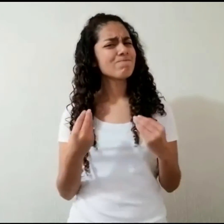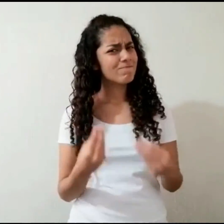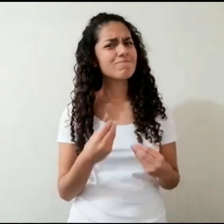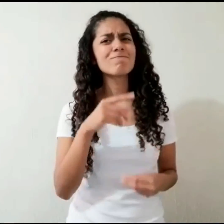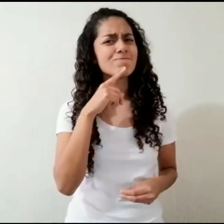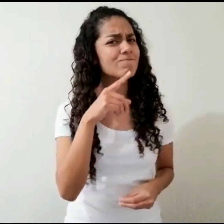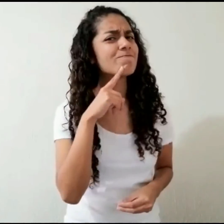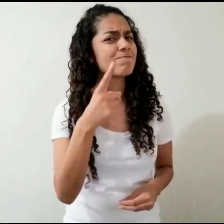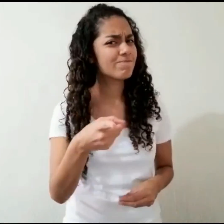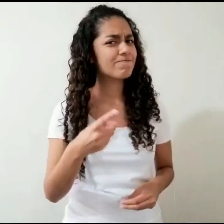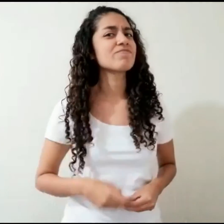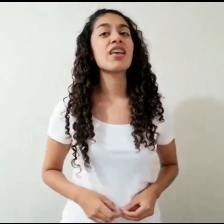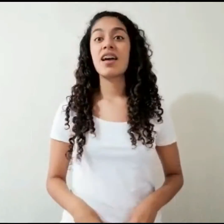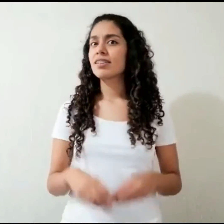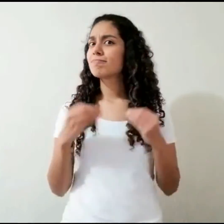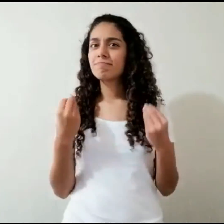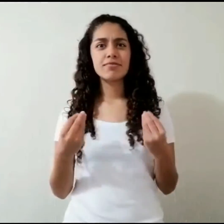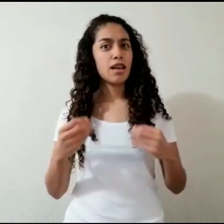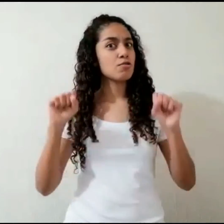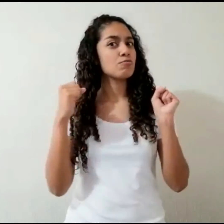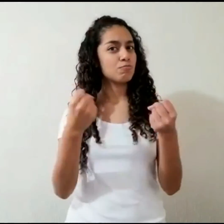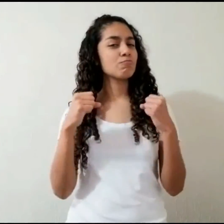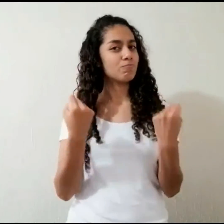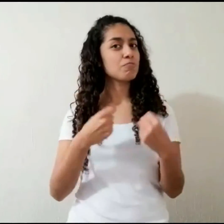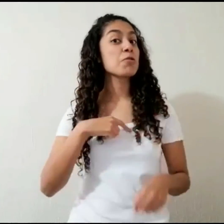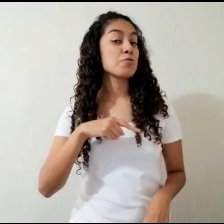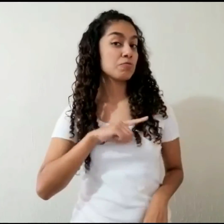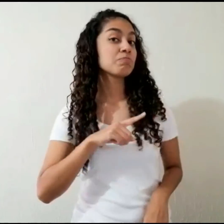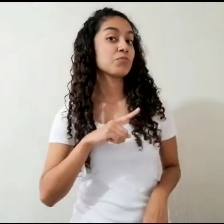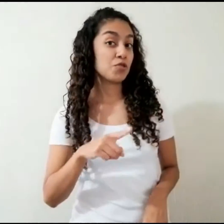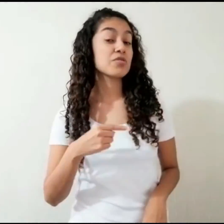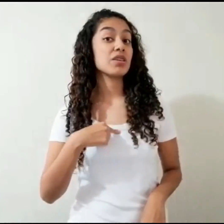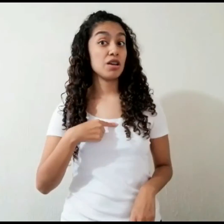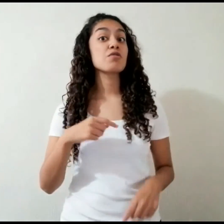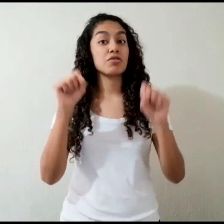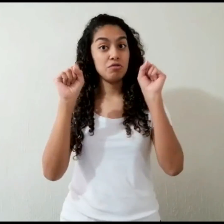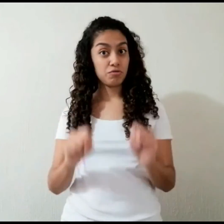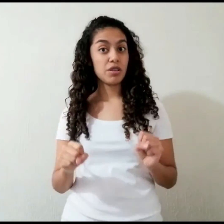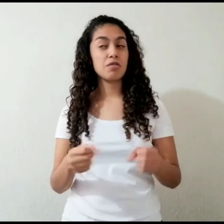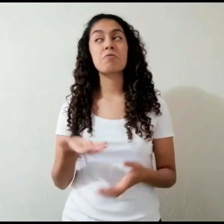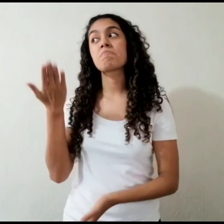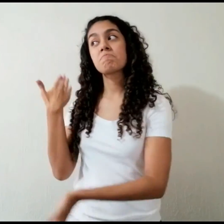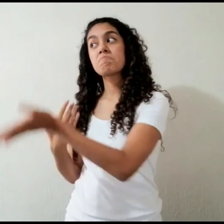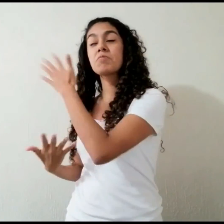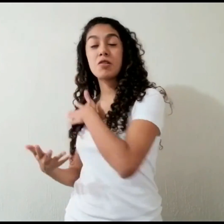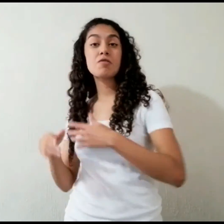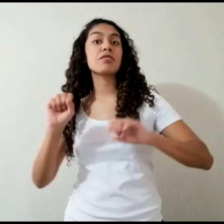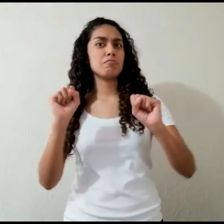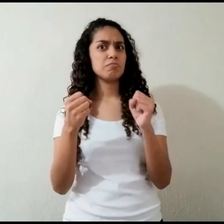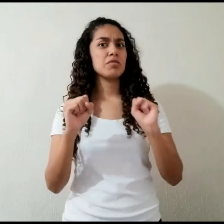que decir, hay tanto por hacer Pero sé que lo que tengo Lo que hice y lo que haré